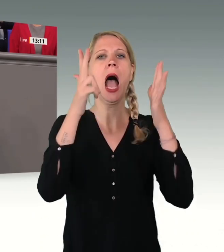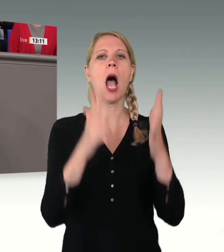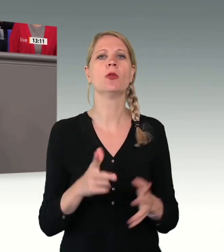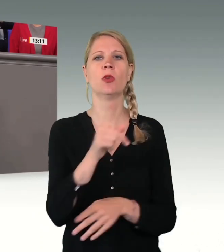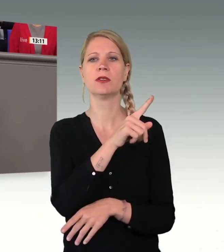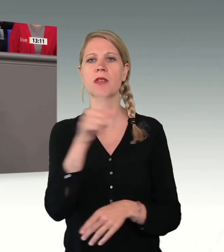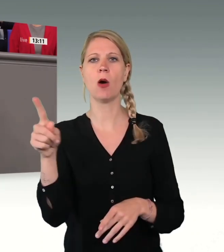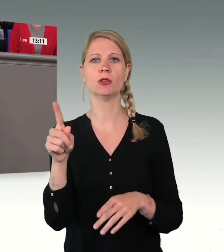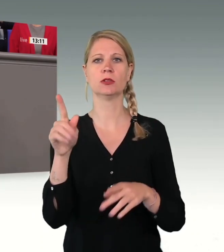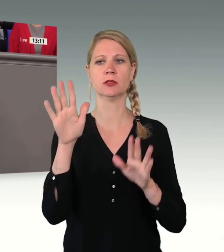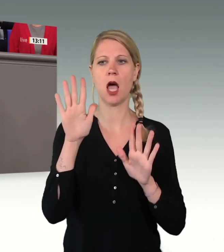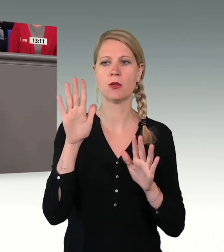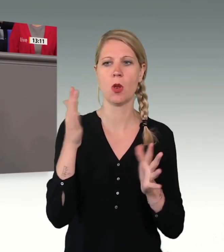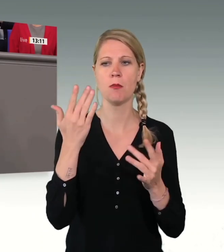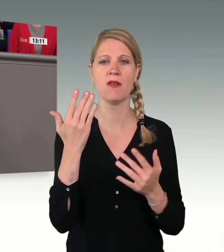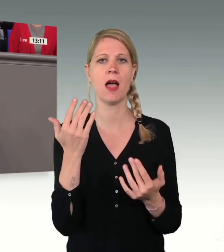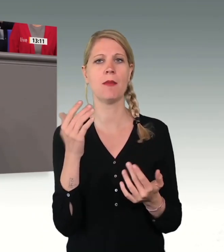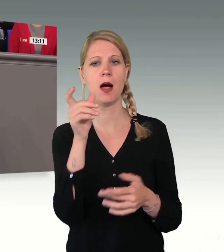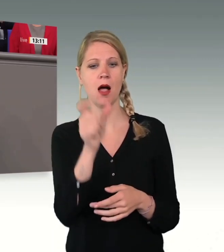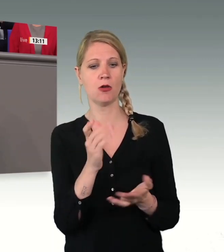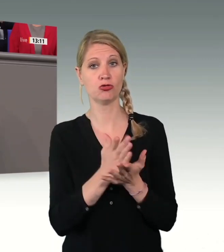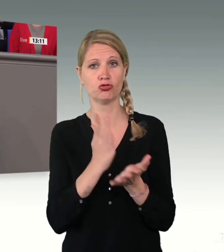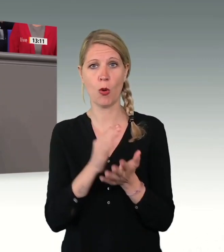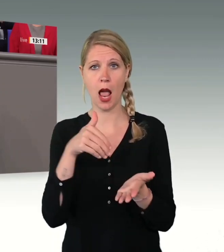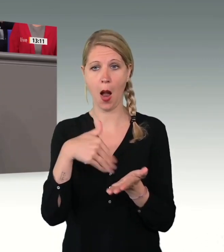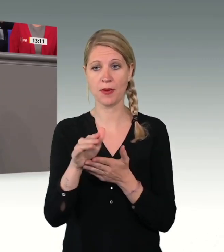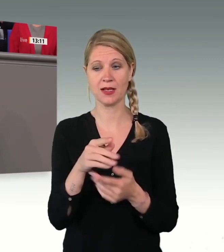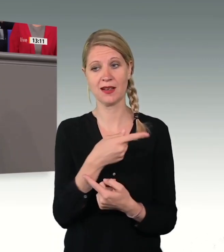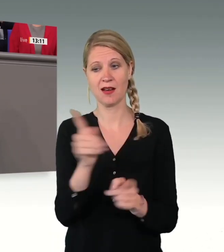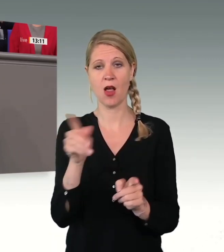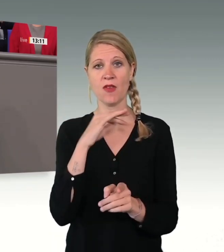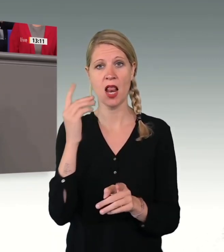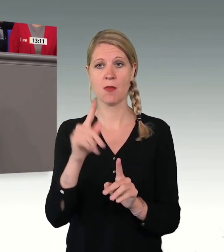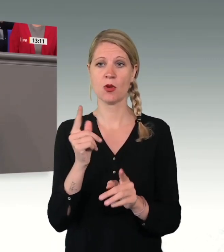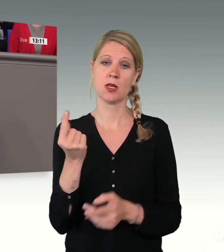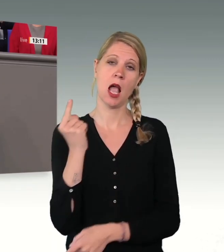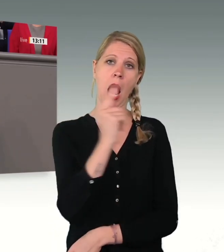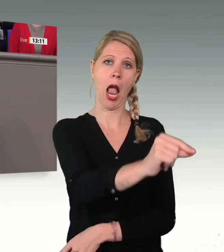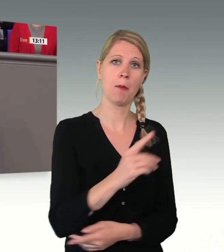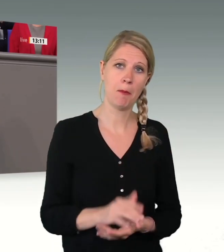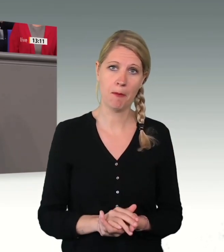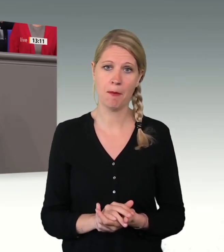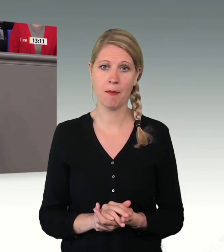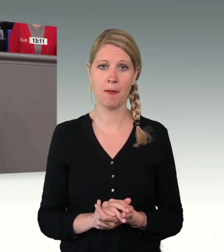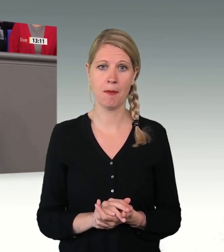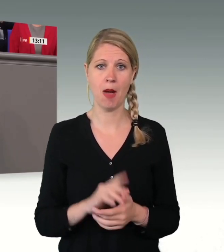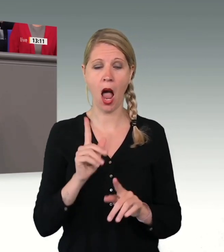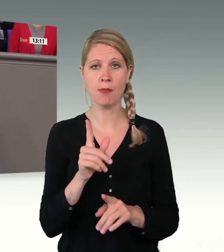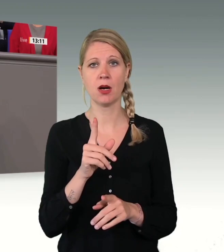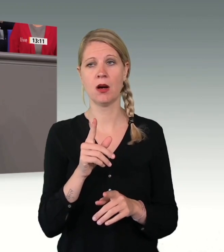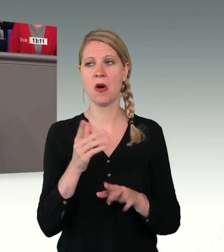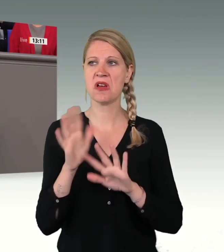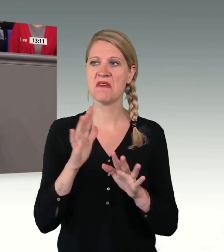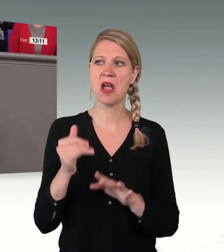vollends abgelehnt sind, Großteil davon ausreisepflichtig. Dem stehen nur rund 10.000 Abschiebungen